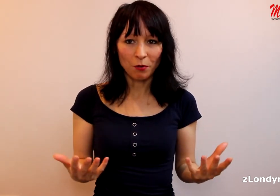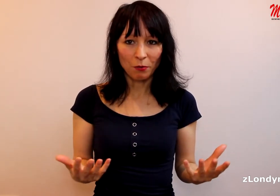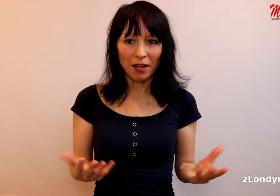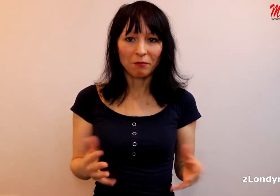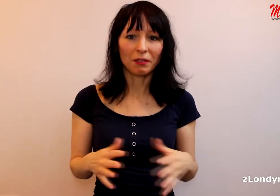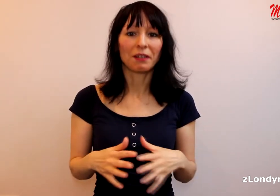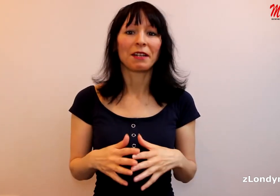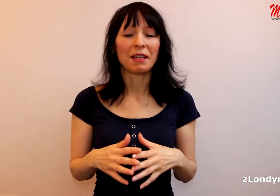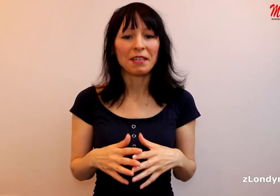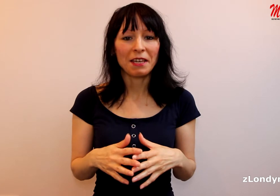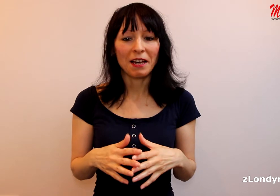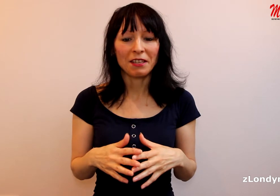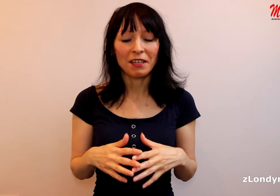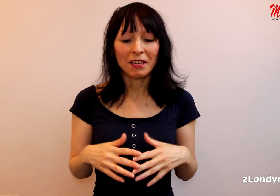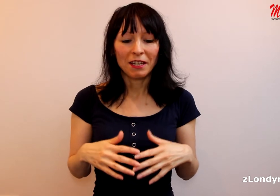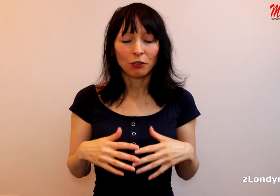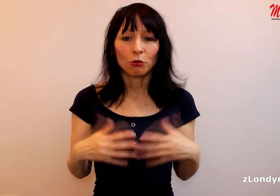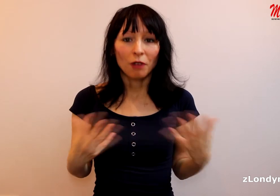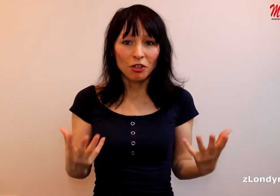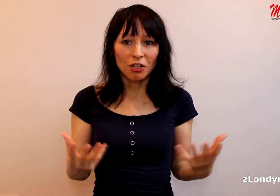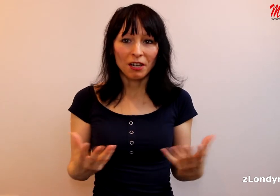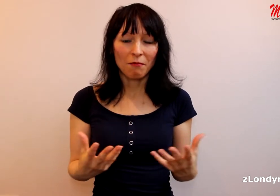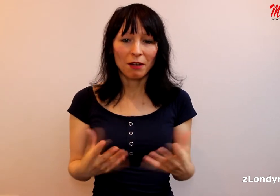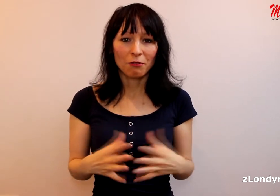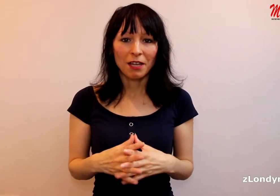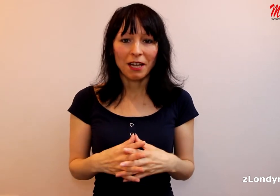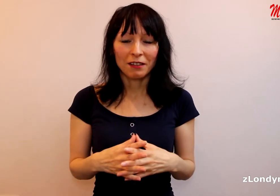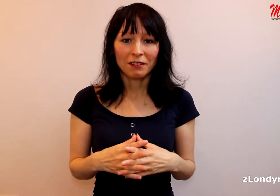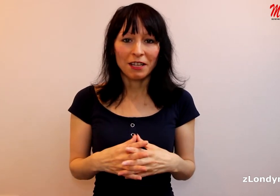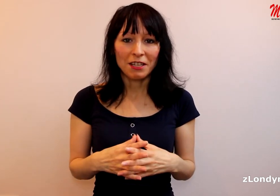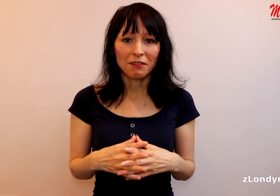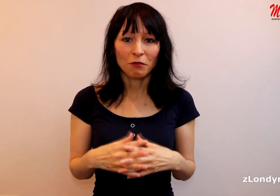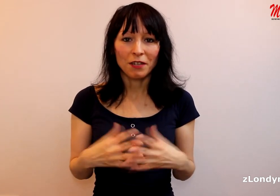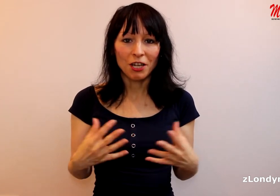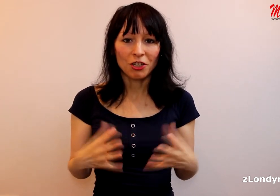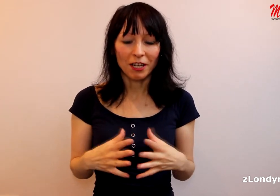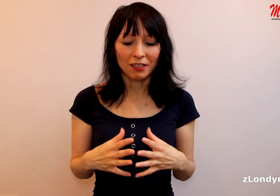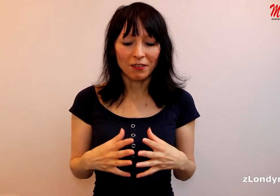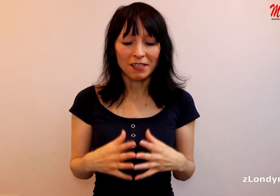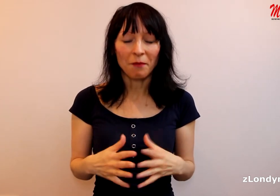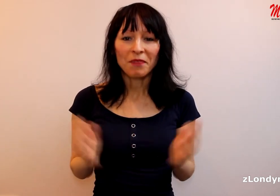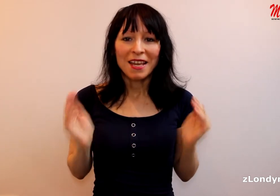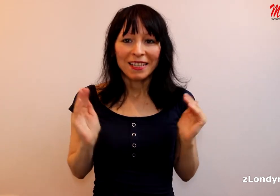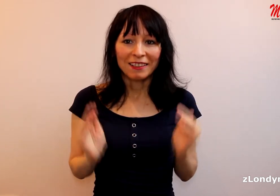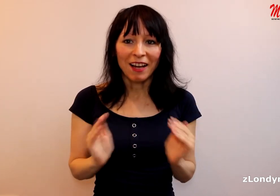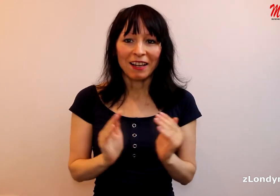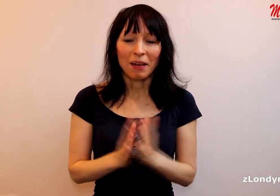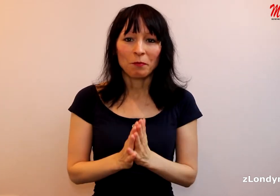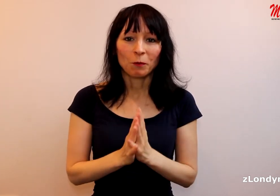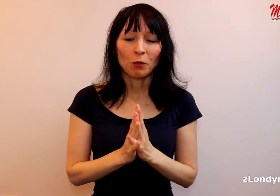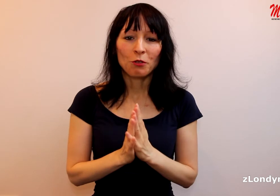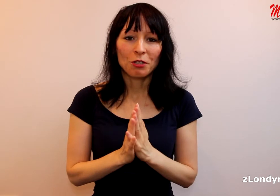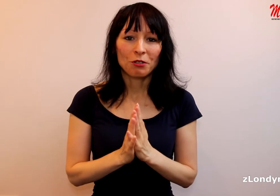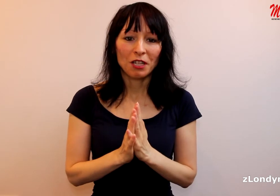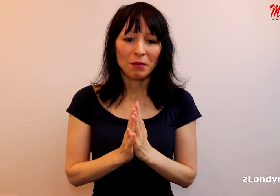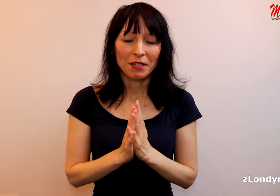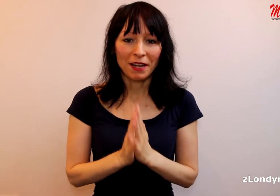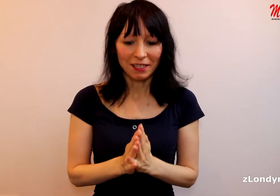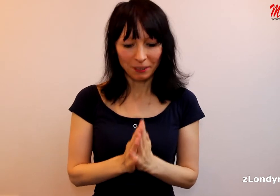problém, tak není ani toto naše dilema, kdo je, není novinář či aktivista. Tak a tomu se dostaneme dnes.